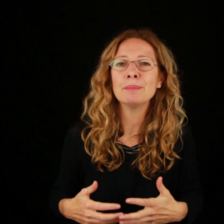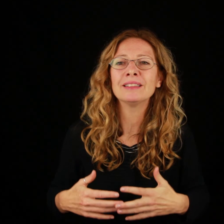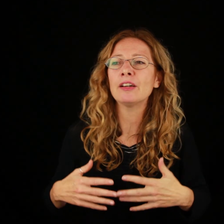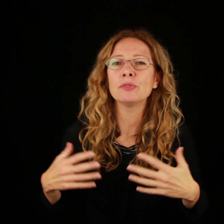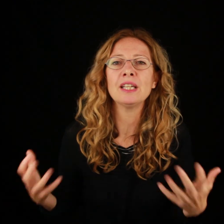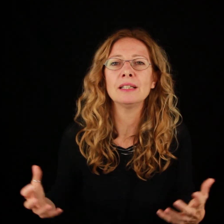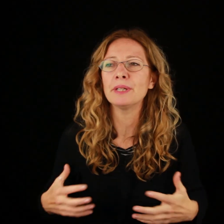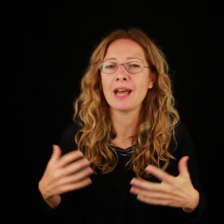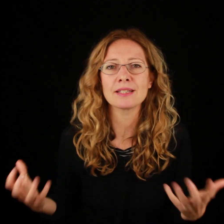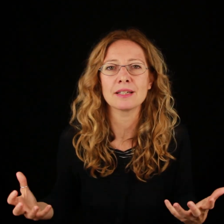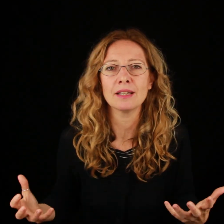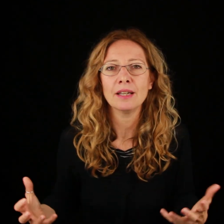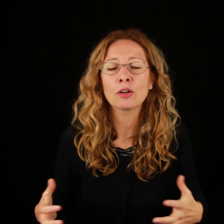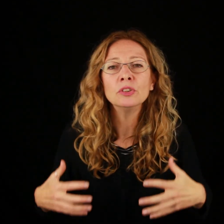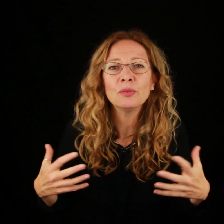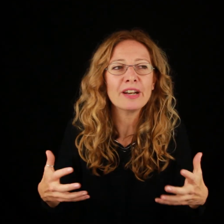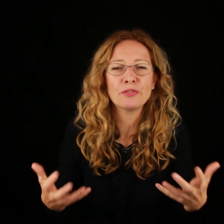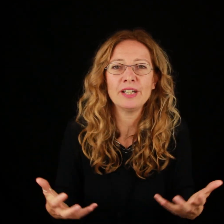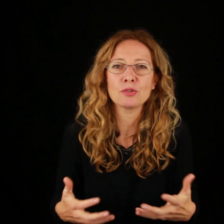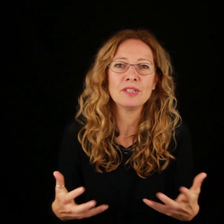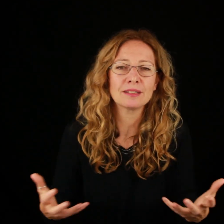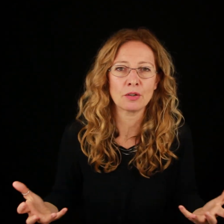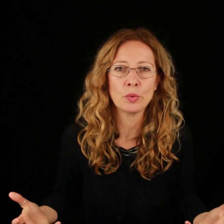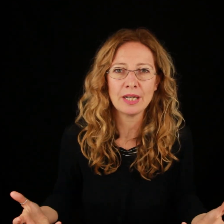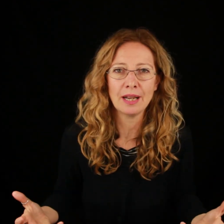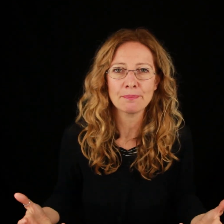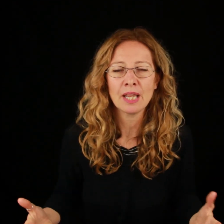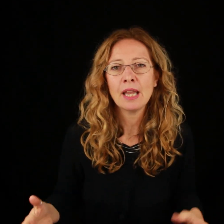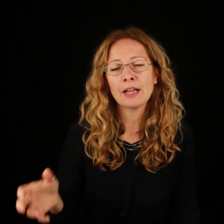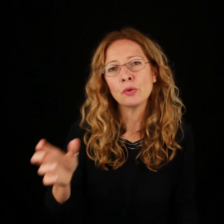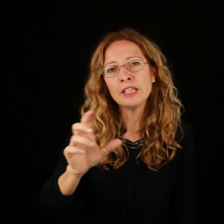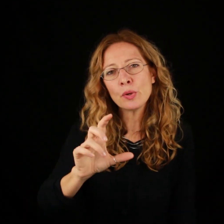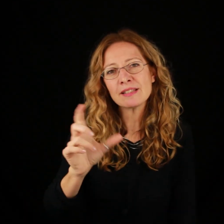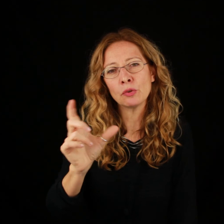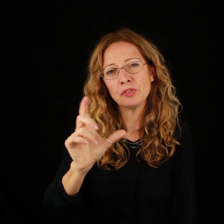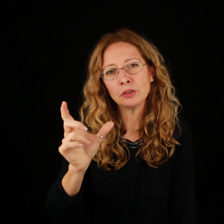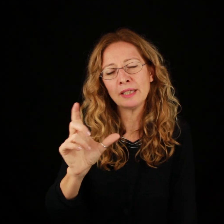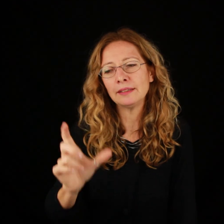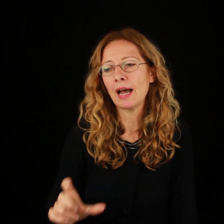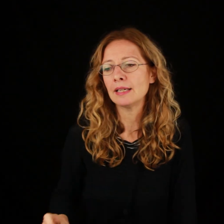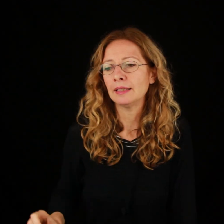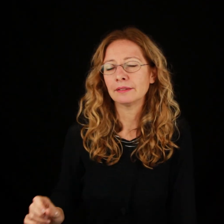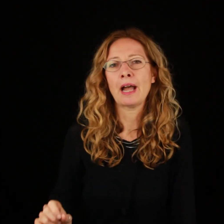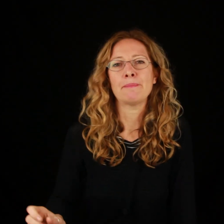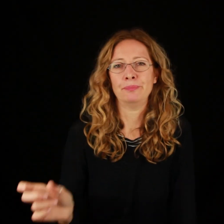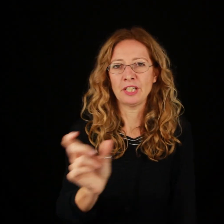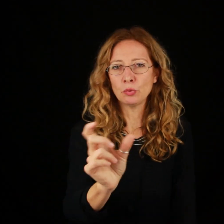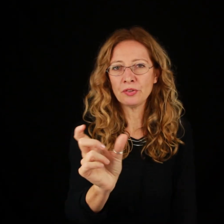mandarlo via, liberarsene e continuare a fare la sua vita tranquilla. Ecco in questa conflittualità tra i due